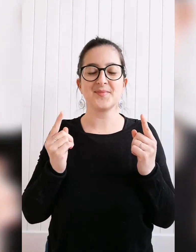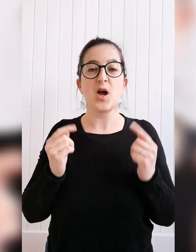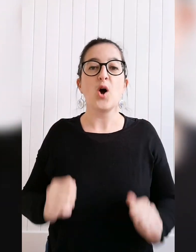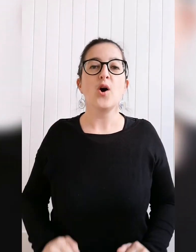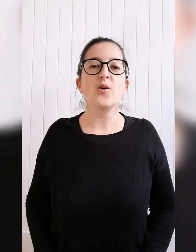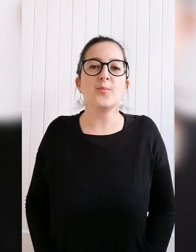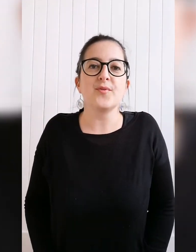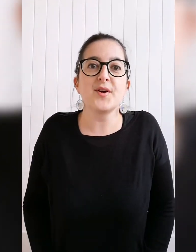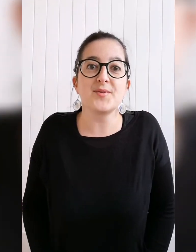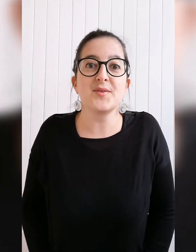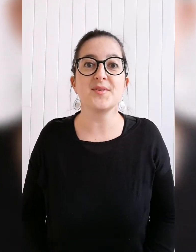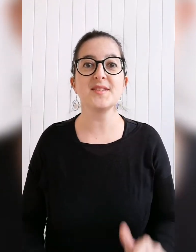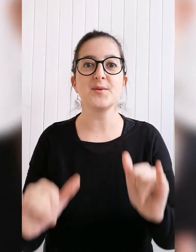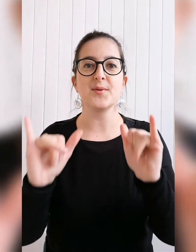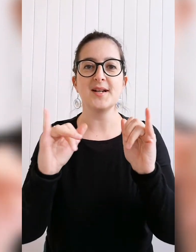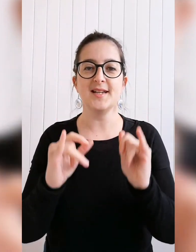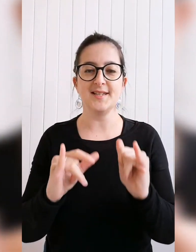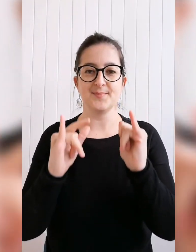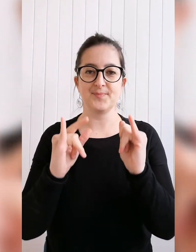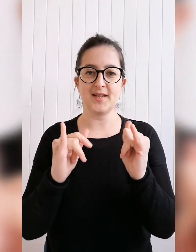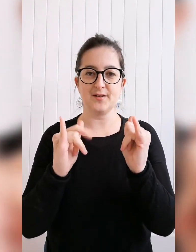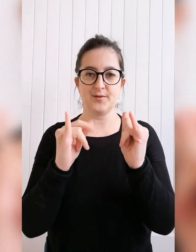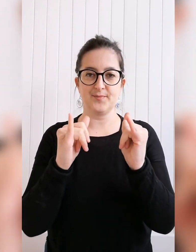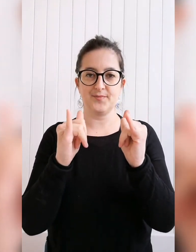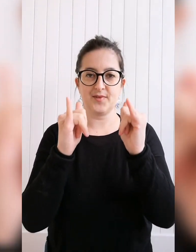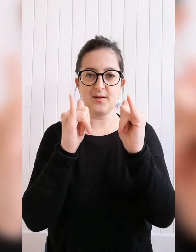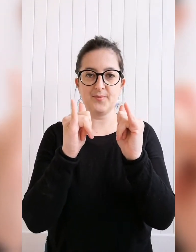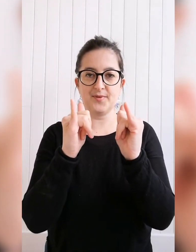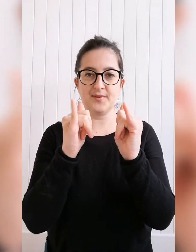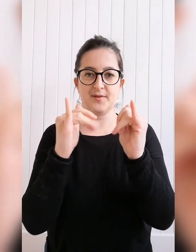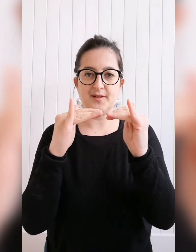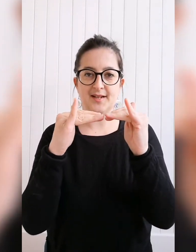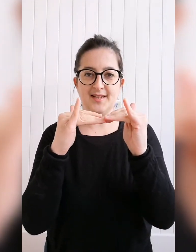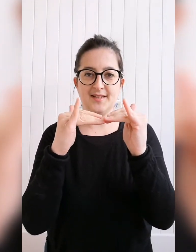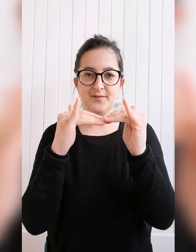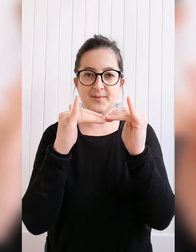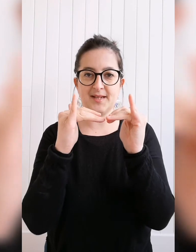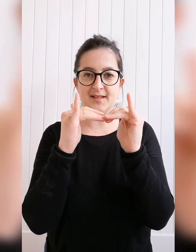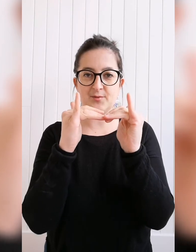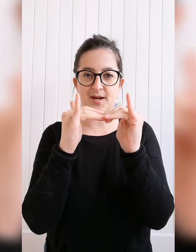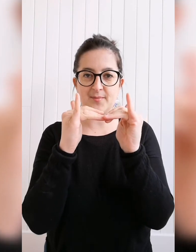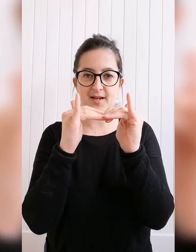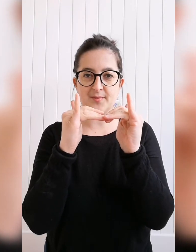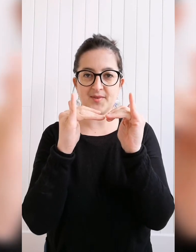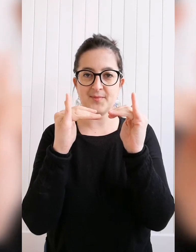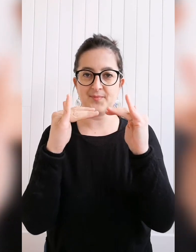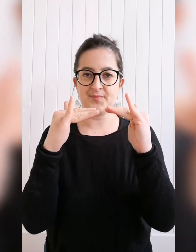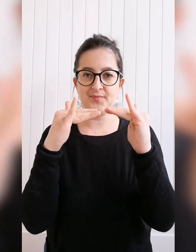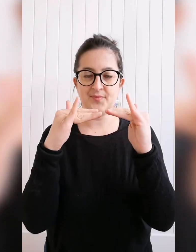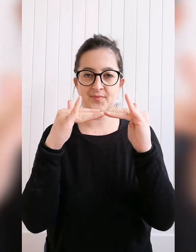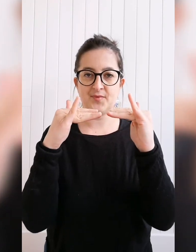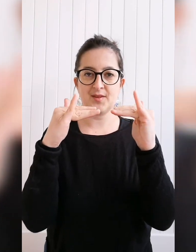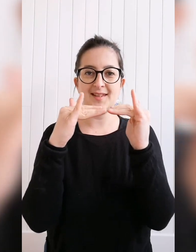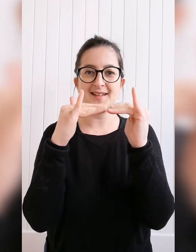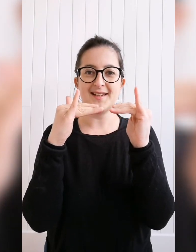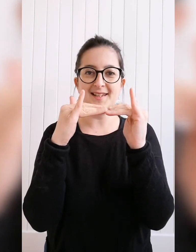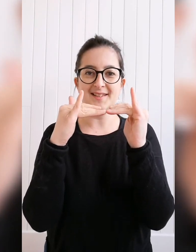Musique. On faire aussi le signe « lit ». Alors, hop, « lit ». On va mettre les doigts plats comme ça. lit